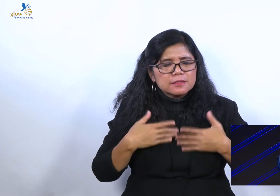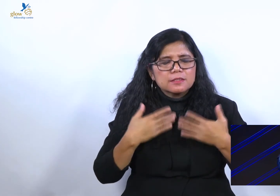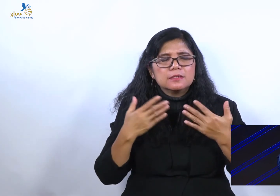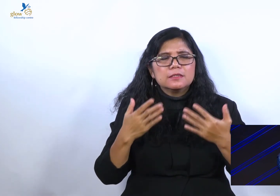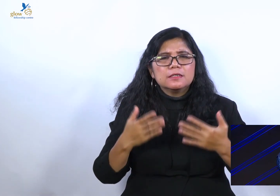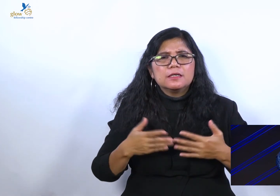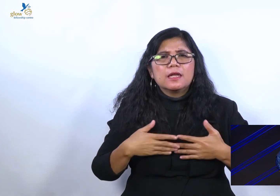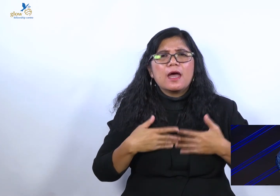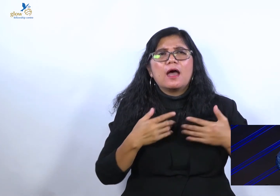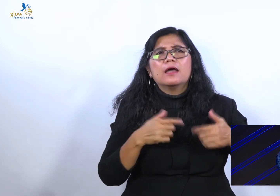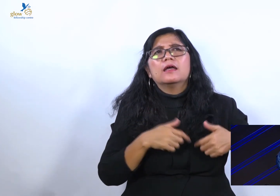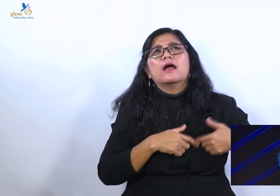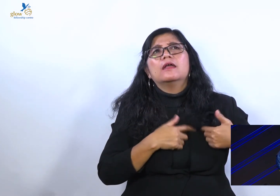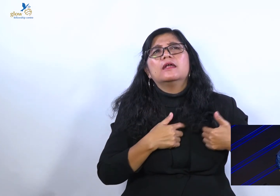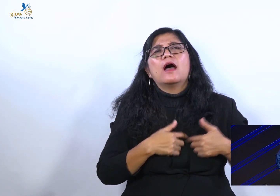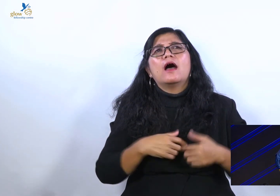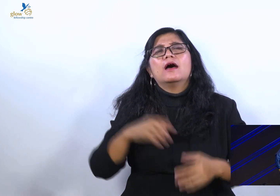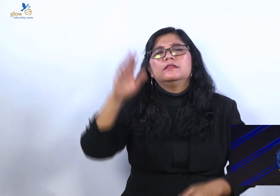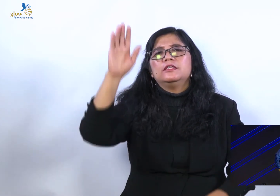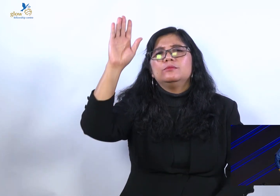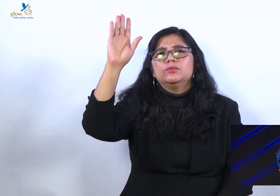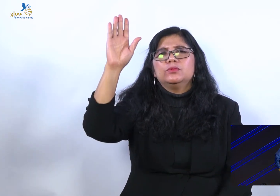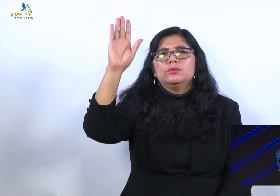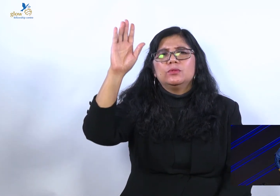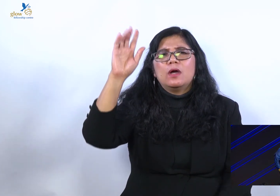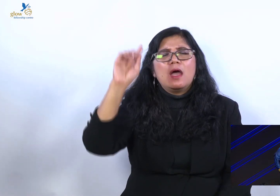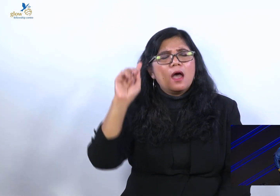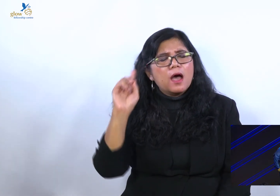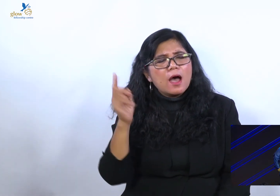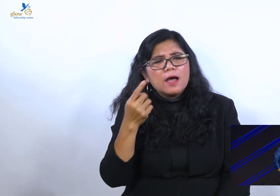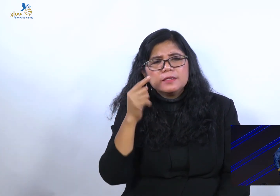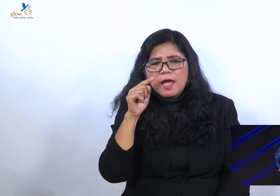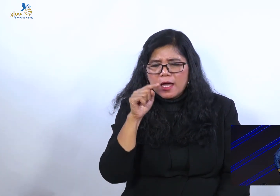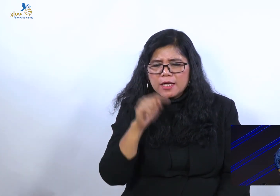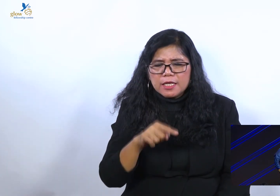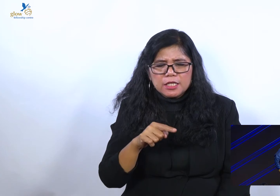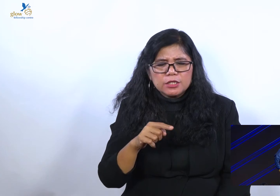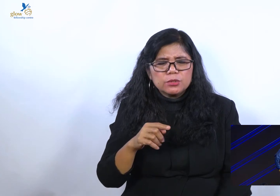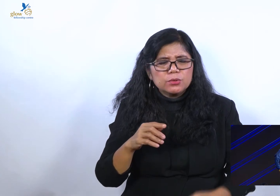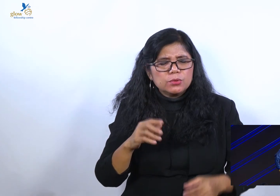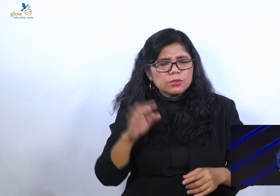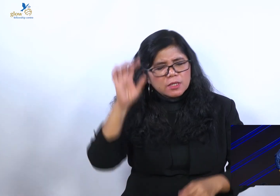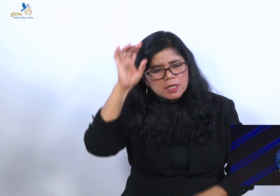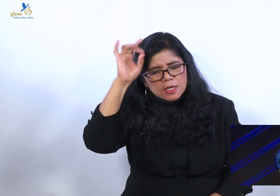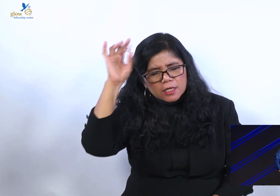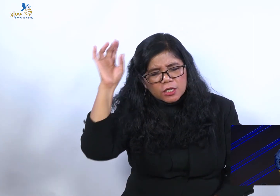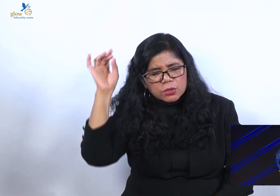Menyenangkanmu, senangkan hatimu. Hanya itu